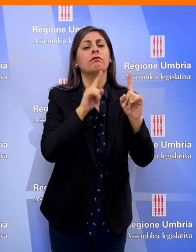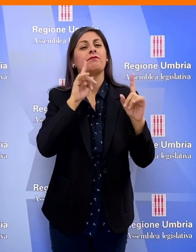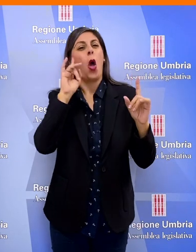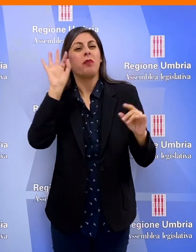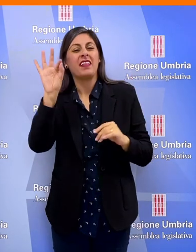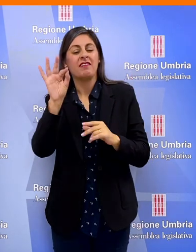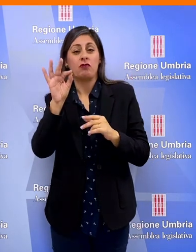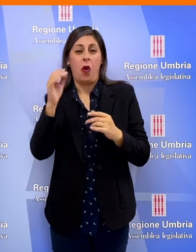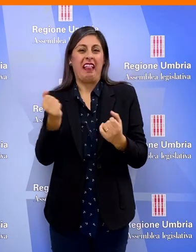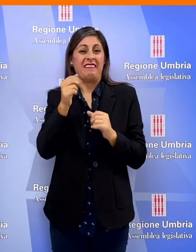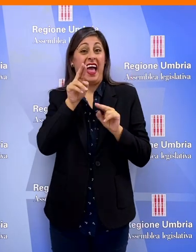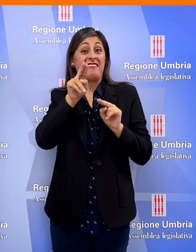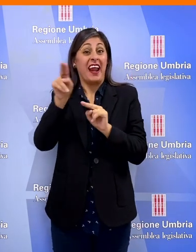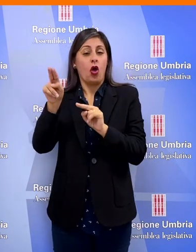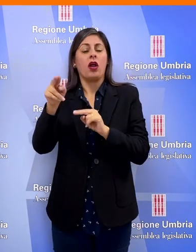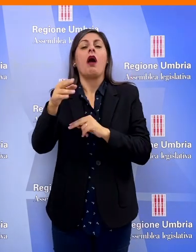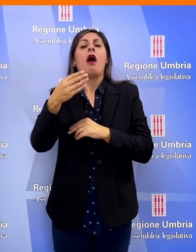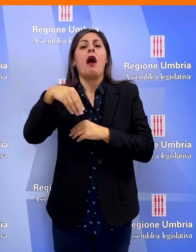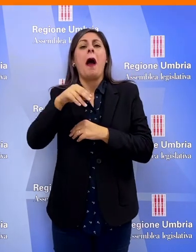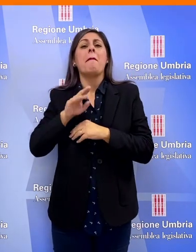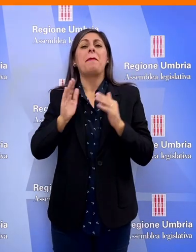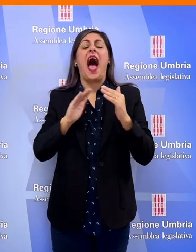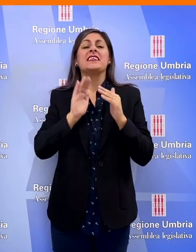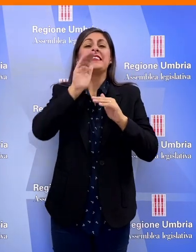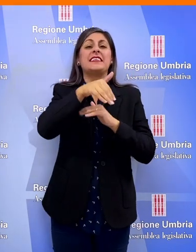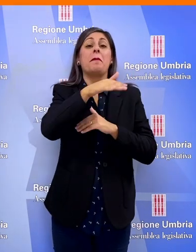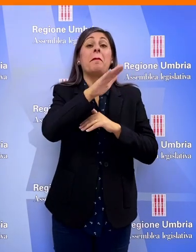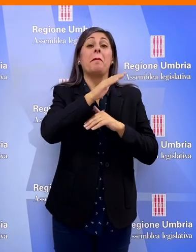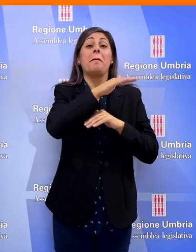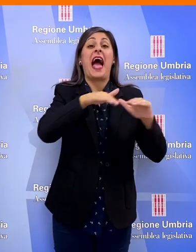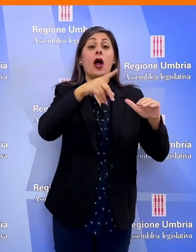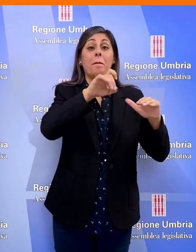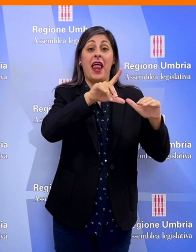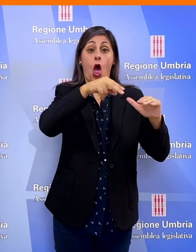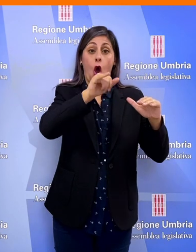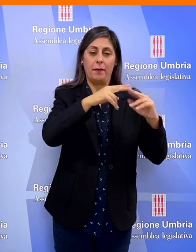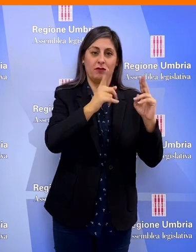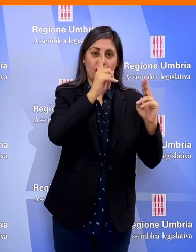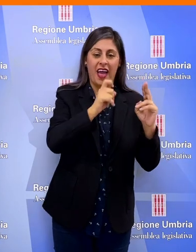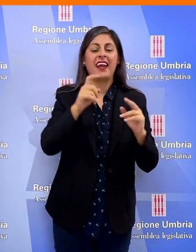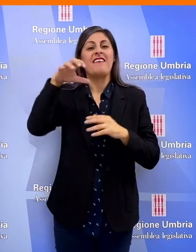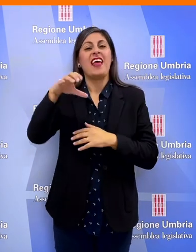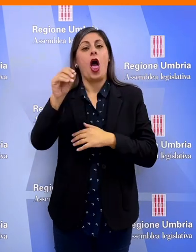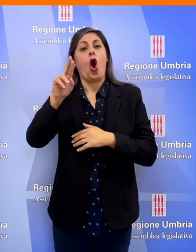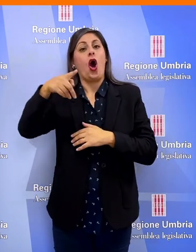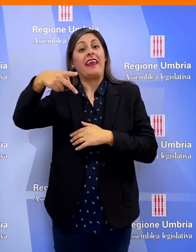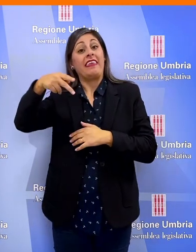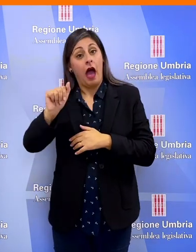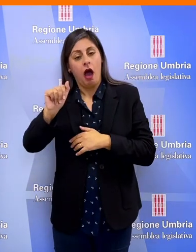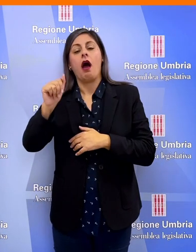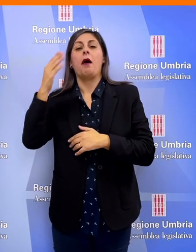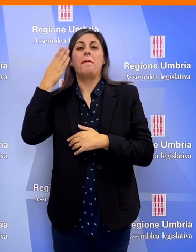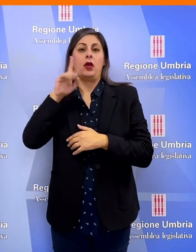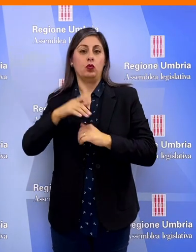'attività venatoria per i passi di Piano Peloni, provincia di Terni e Villa Cornia, provincia di Perugia Mancini e Puletti chiedono all